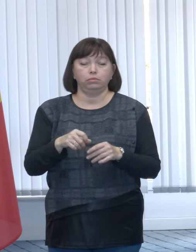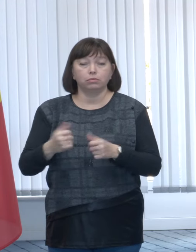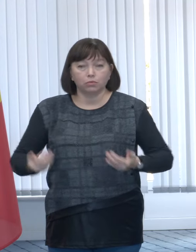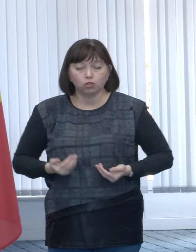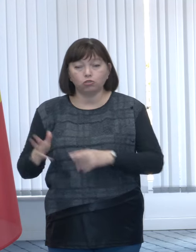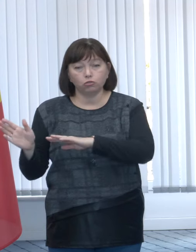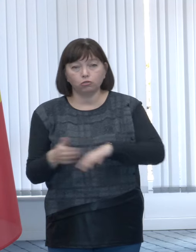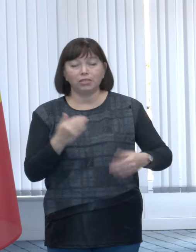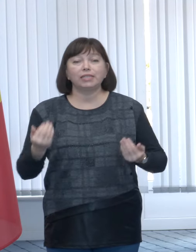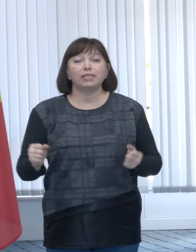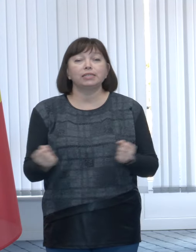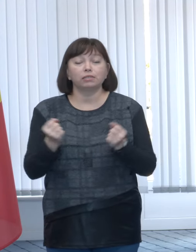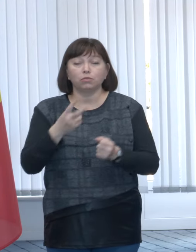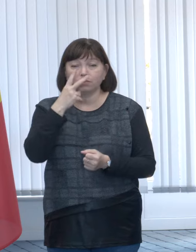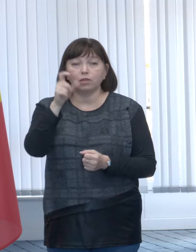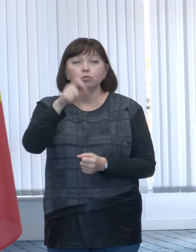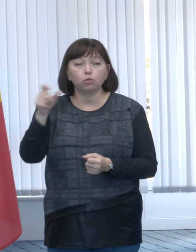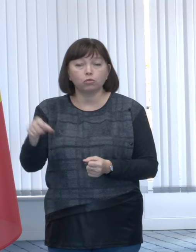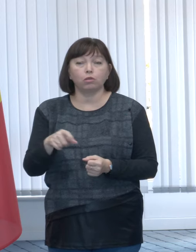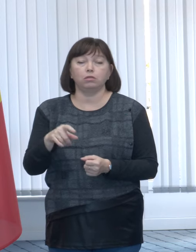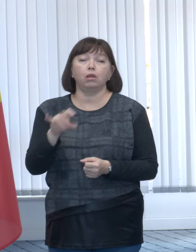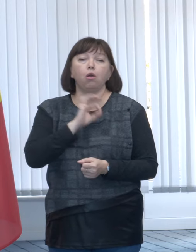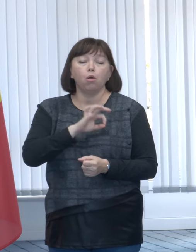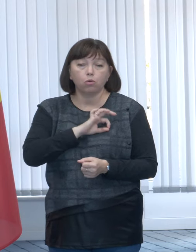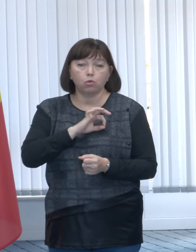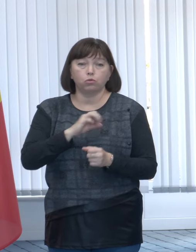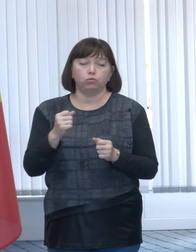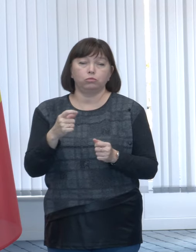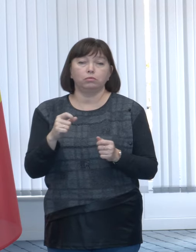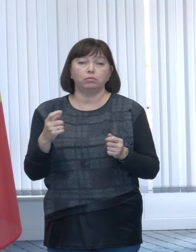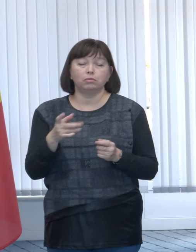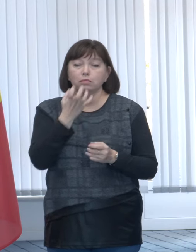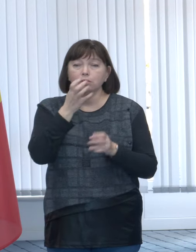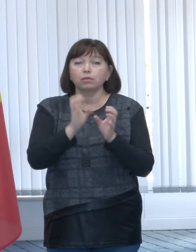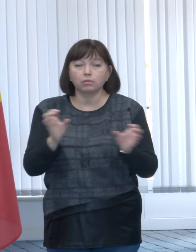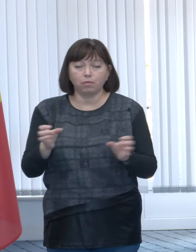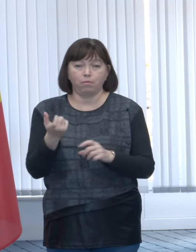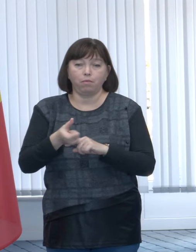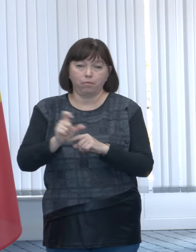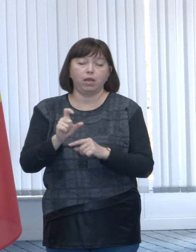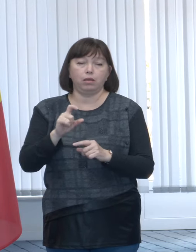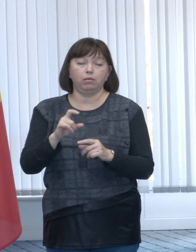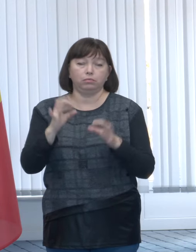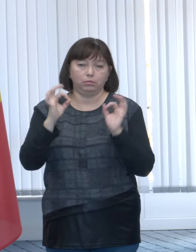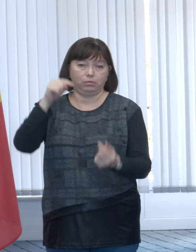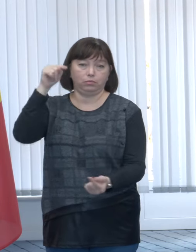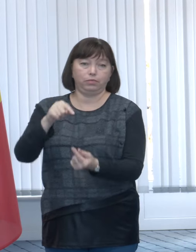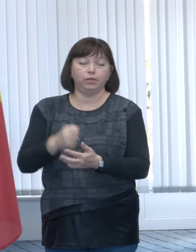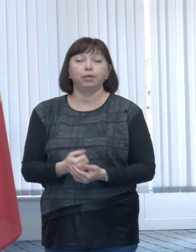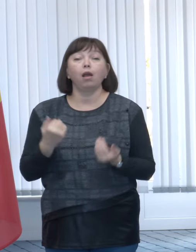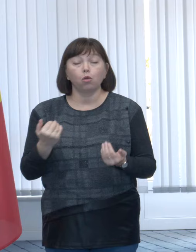cu bine, îndemnă toti cetățenii la un consum de energie cât mai eficient posibil. Acum suntem data să